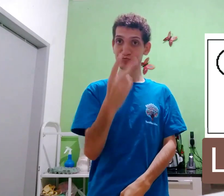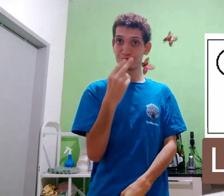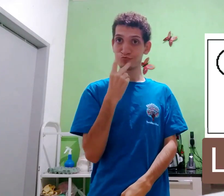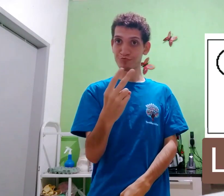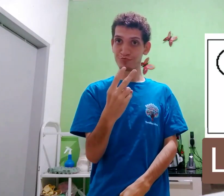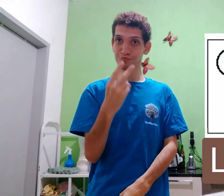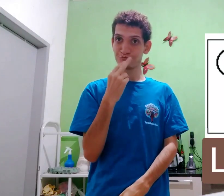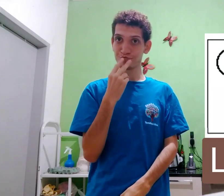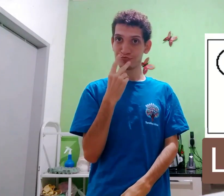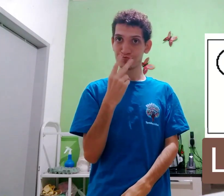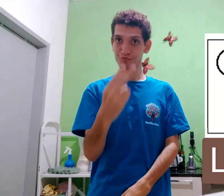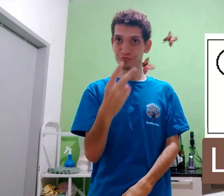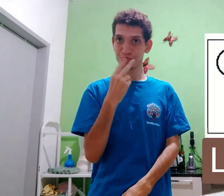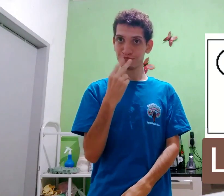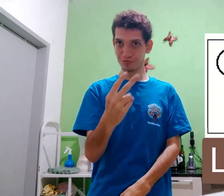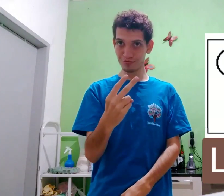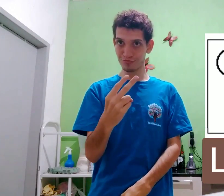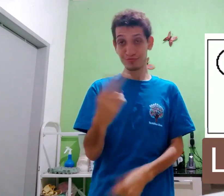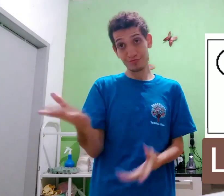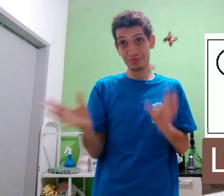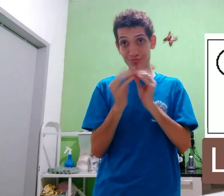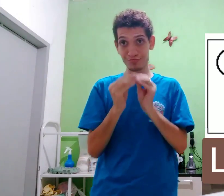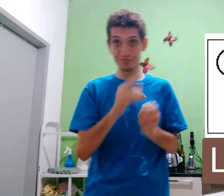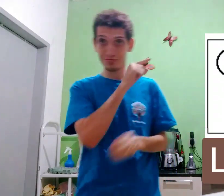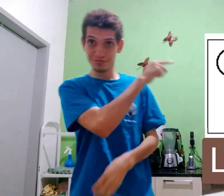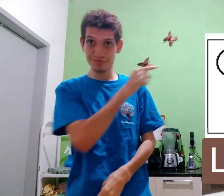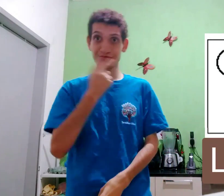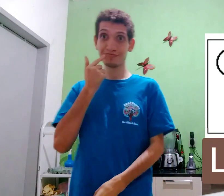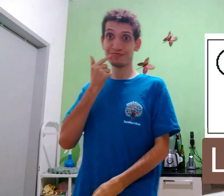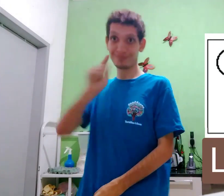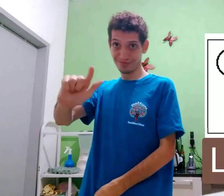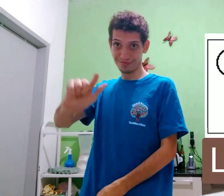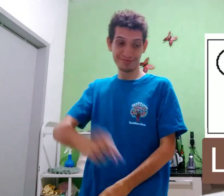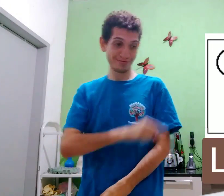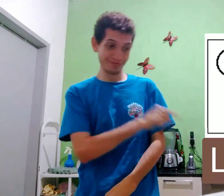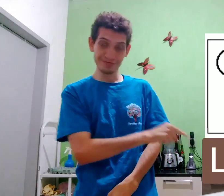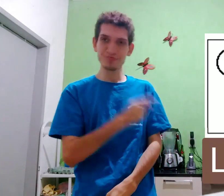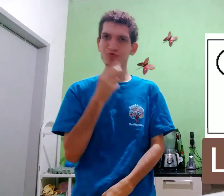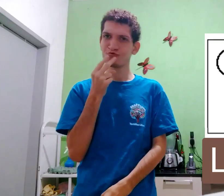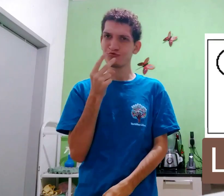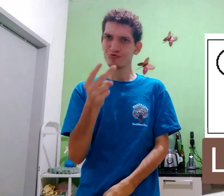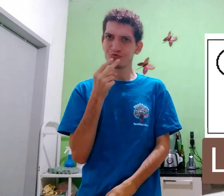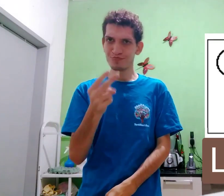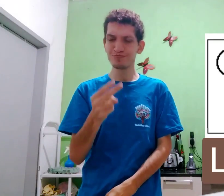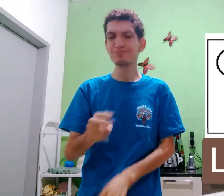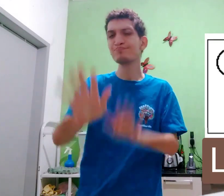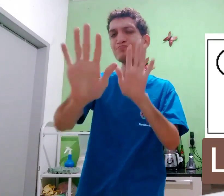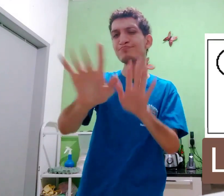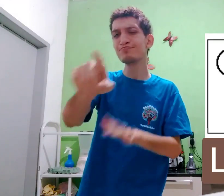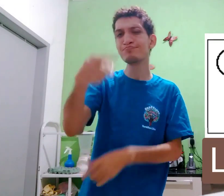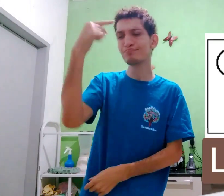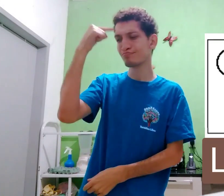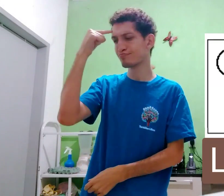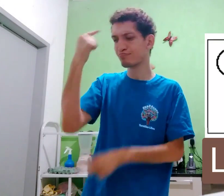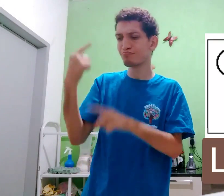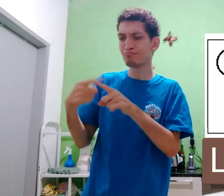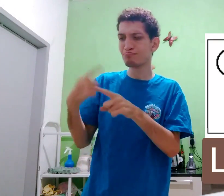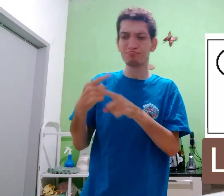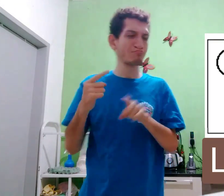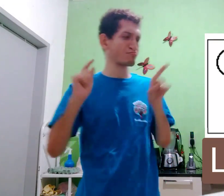Assim, ó. Língua. Então, seja esse língua e esse língua. Mas você